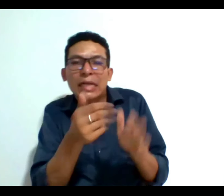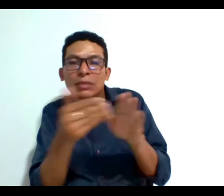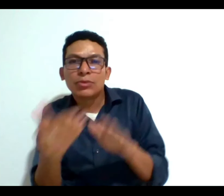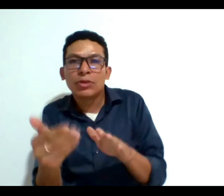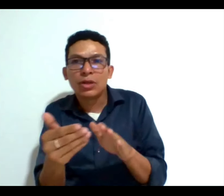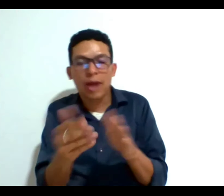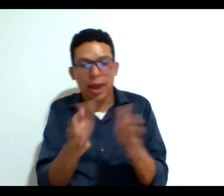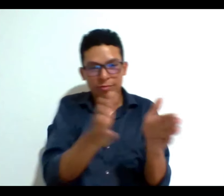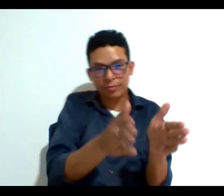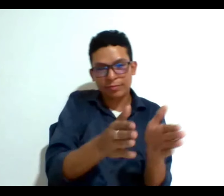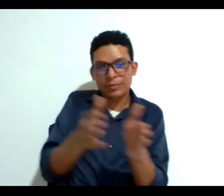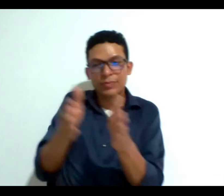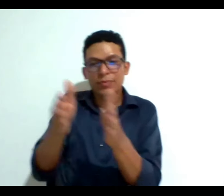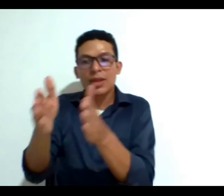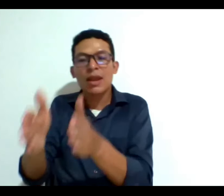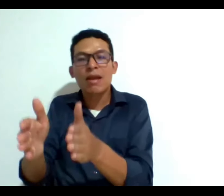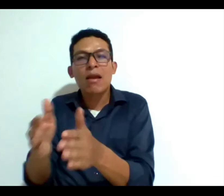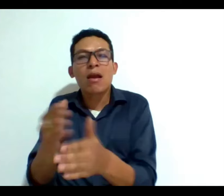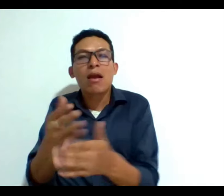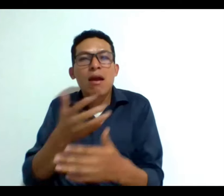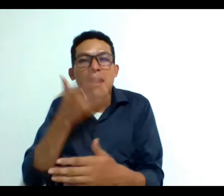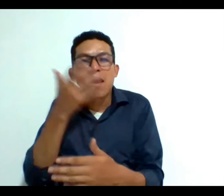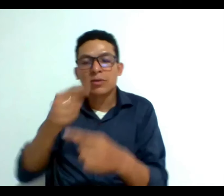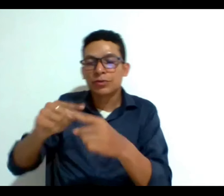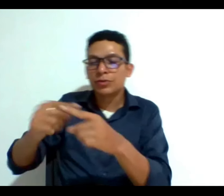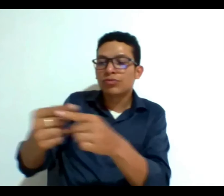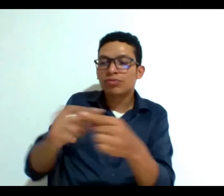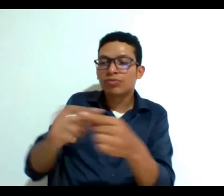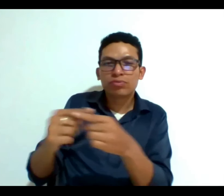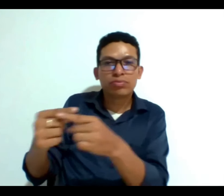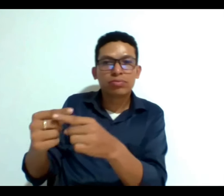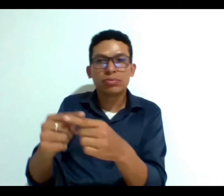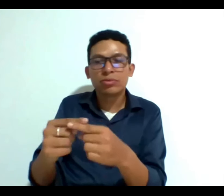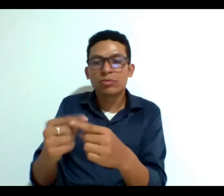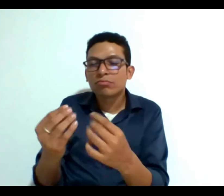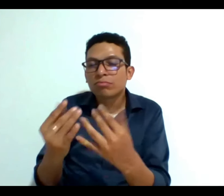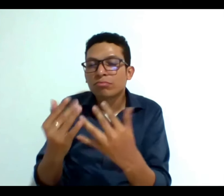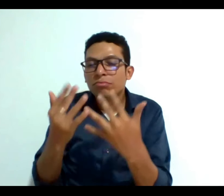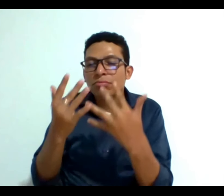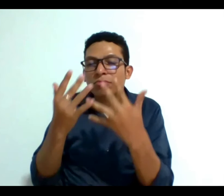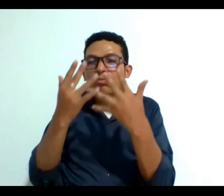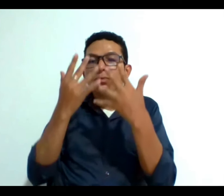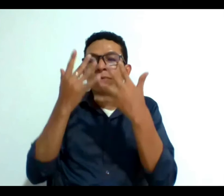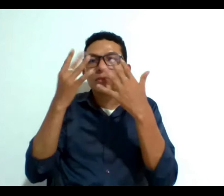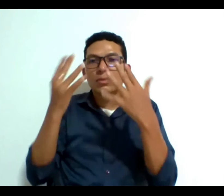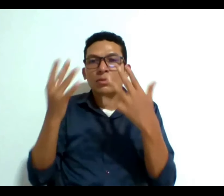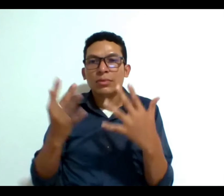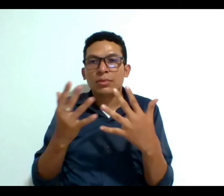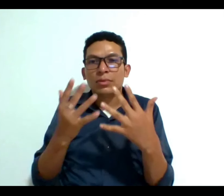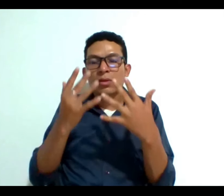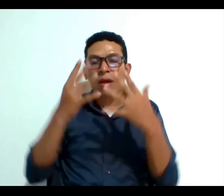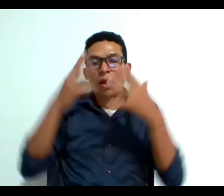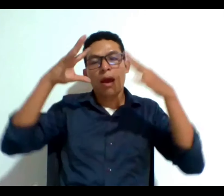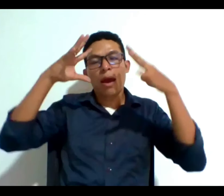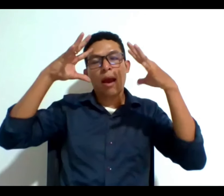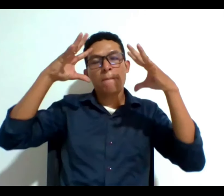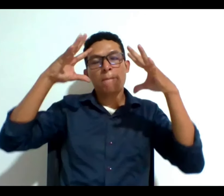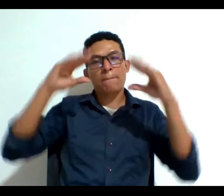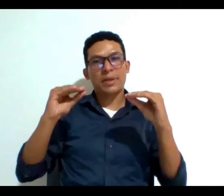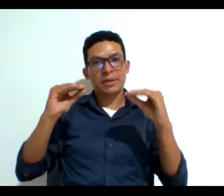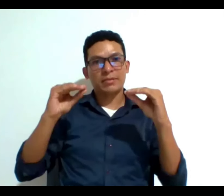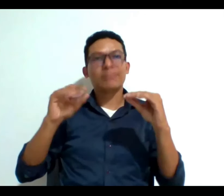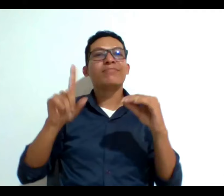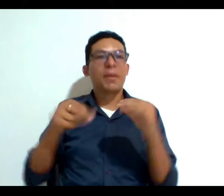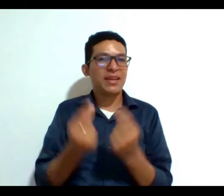las hogueras para que el humo generara un estado de inconsciencia y acelerar también